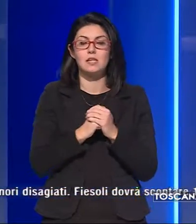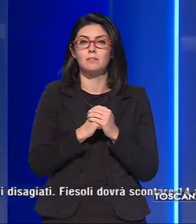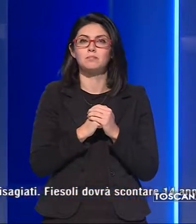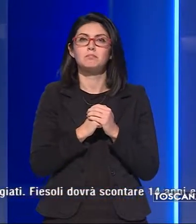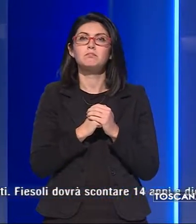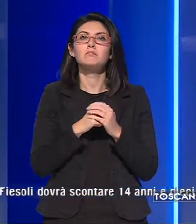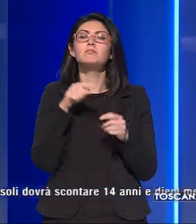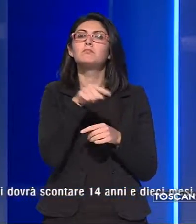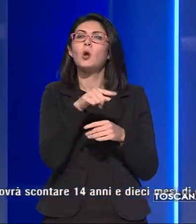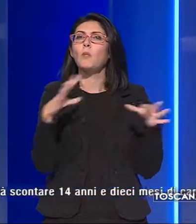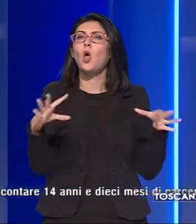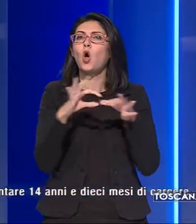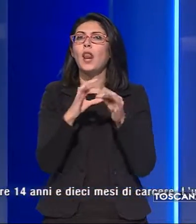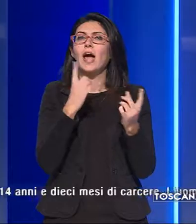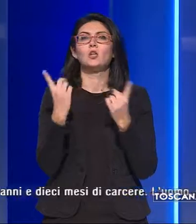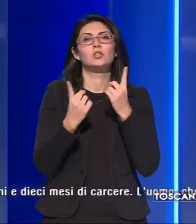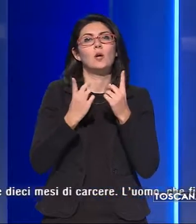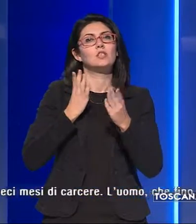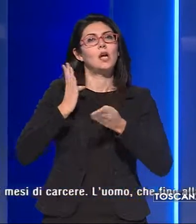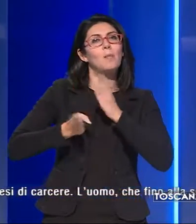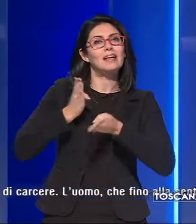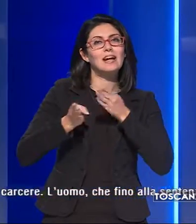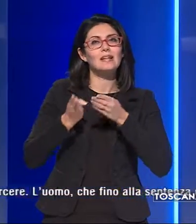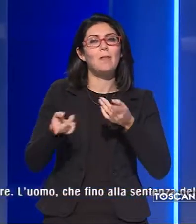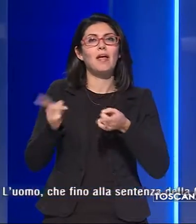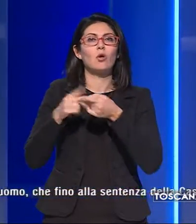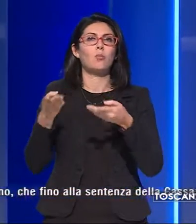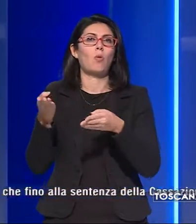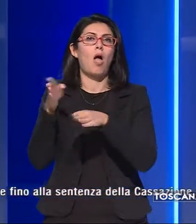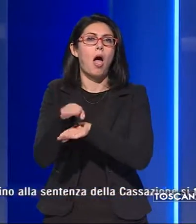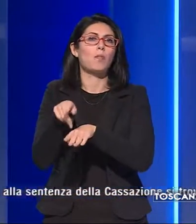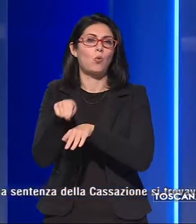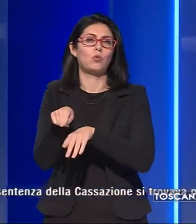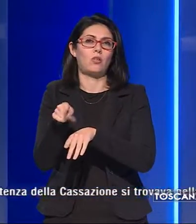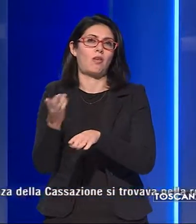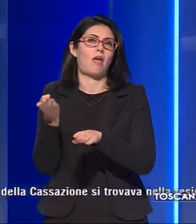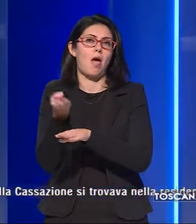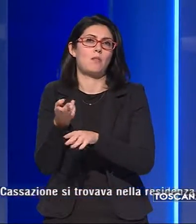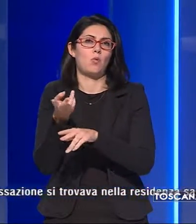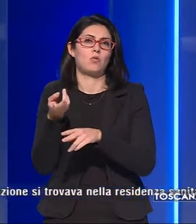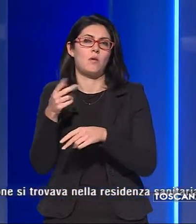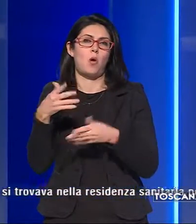centro di una vicenda di maltrattamenti e abusi su minori disagiati.